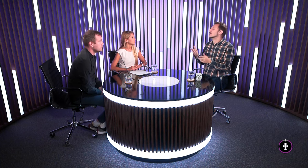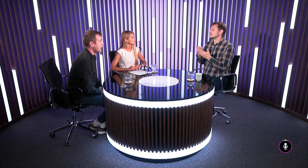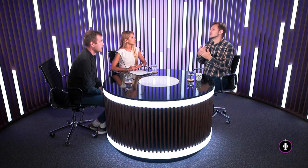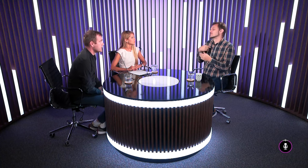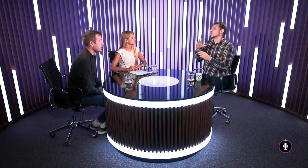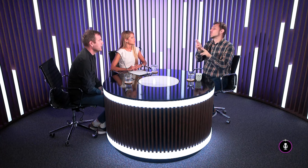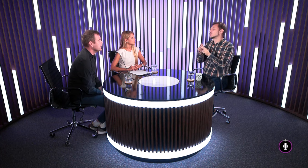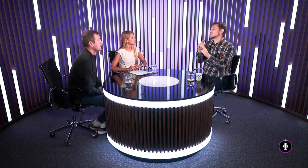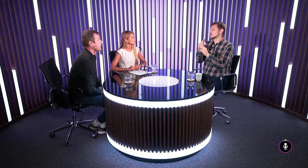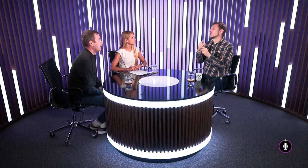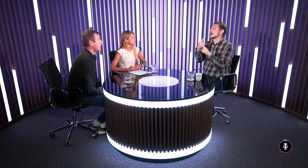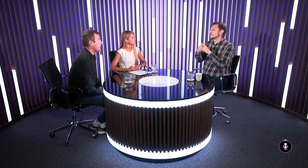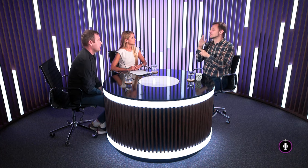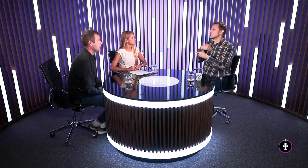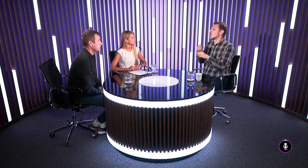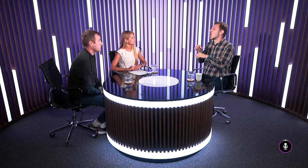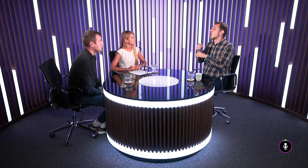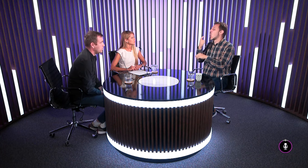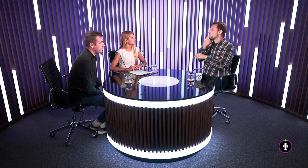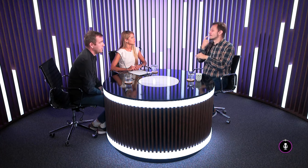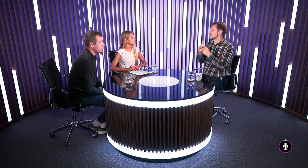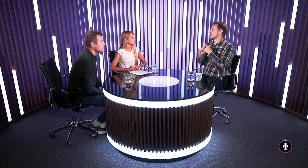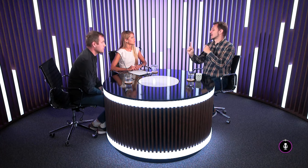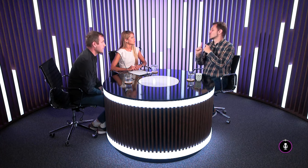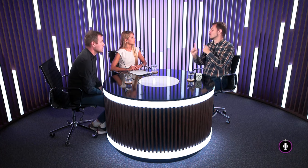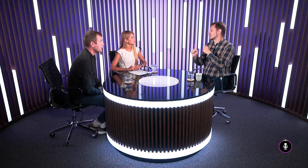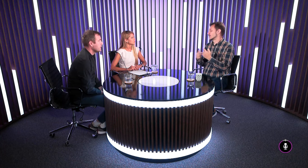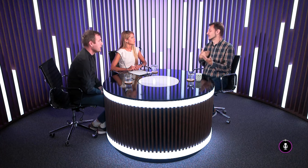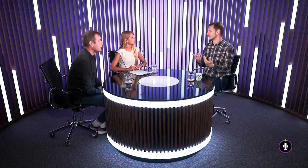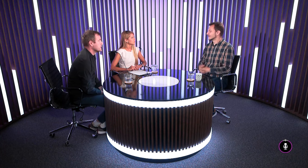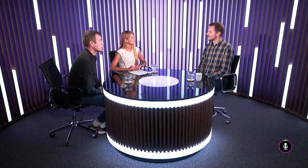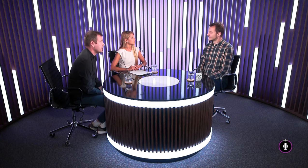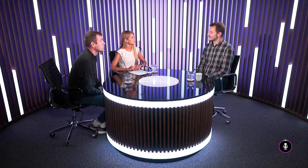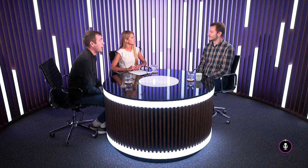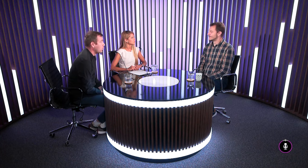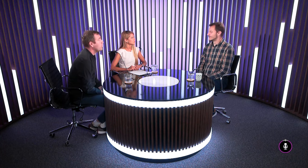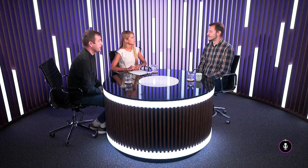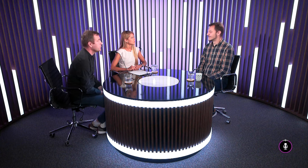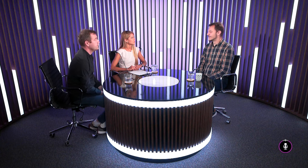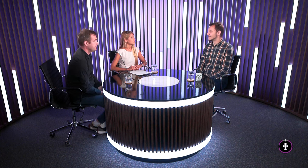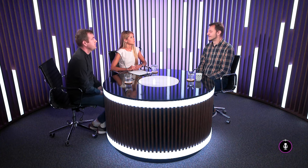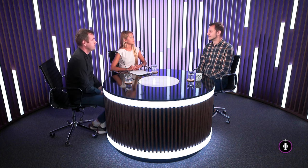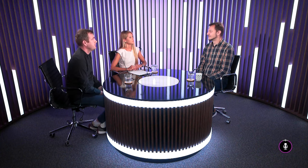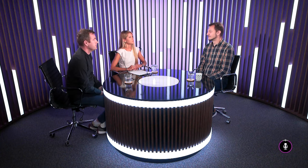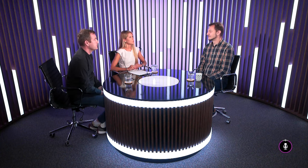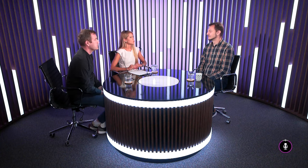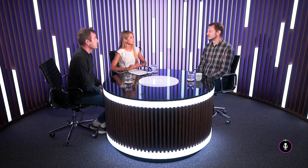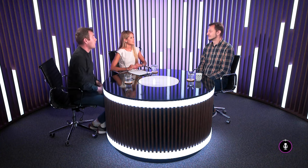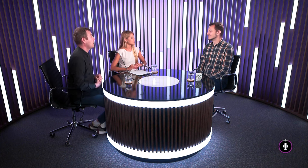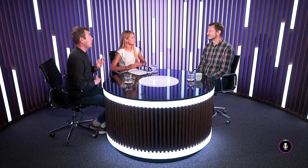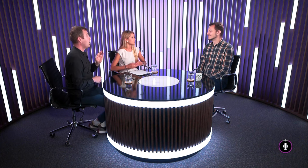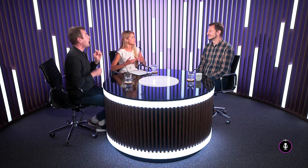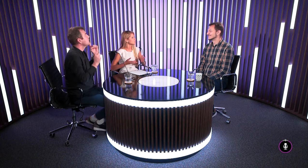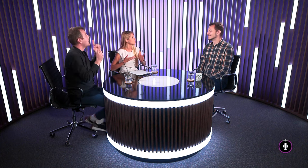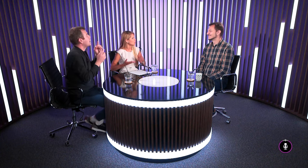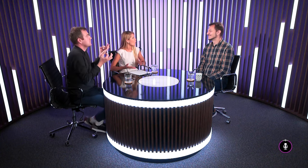Bolo to zákazané a rodičmi sme sa aj rozprávali a vlastne som našťoval aj logopédiu. Bolo to